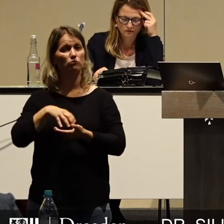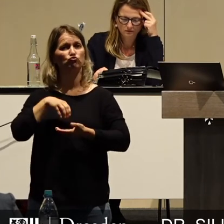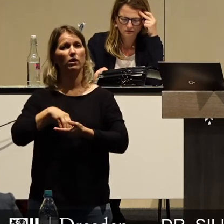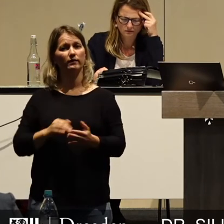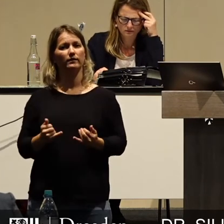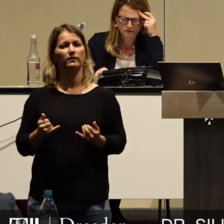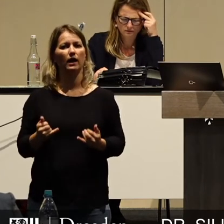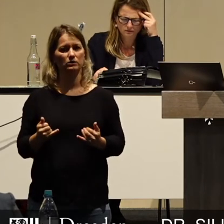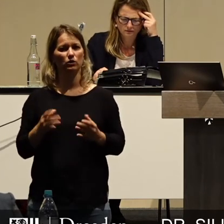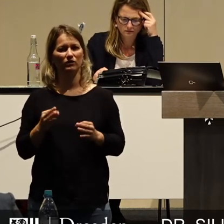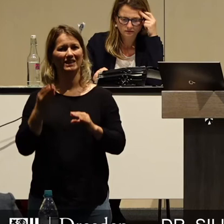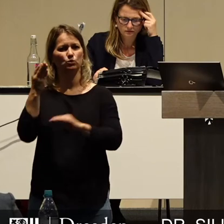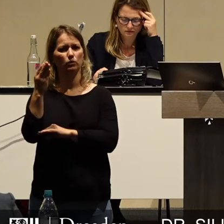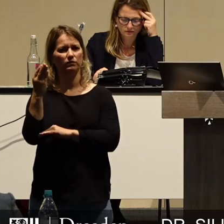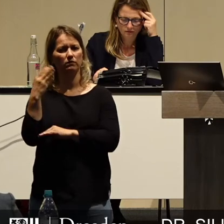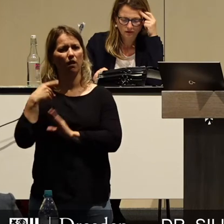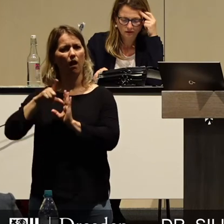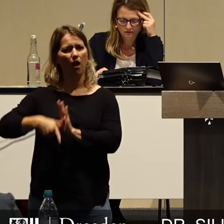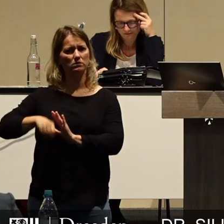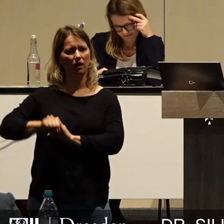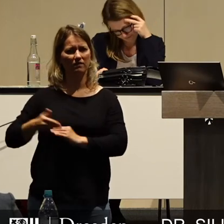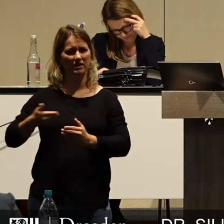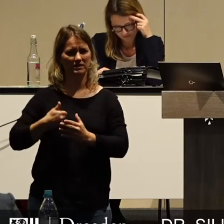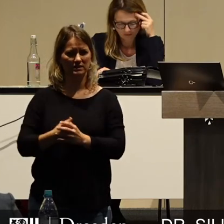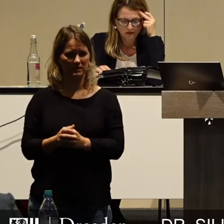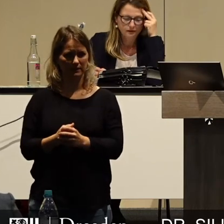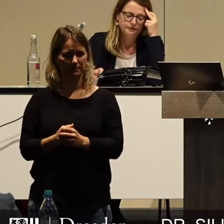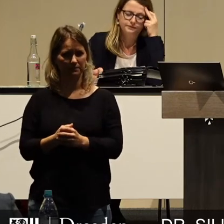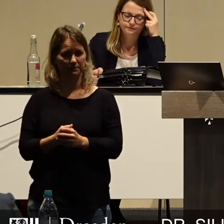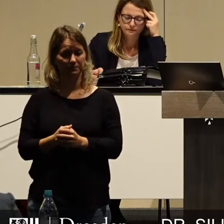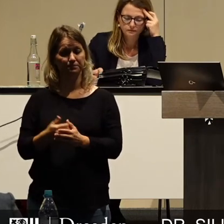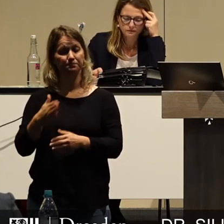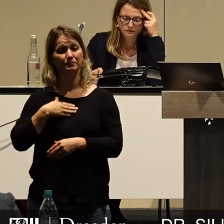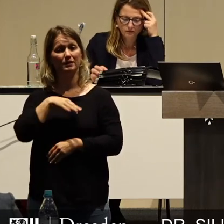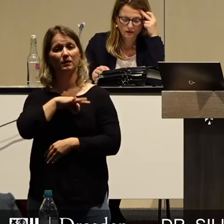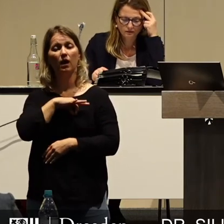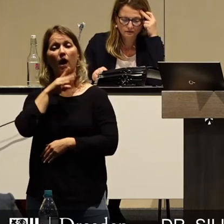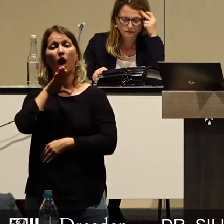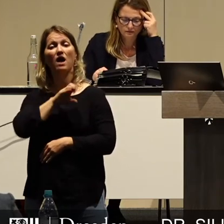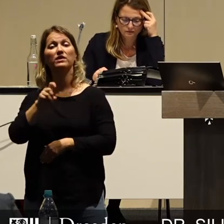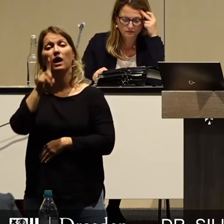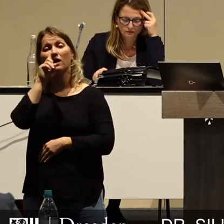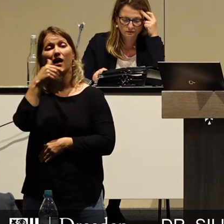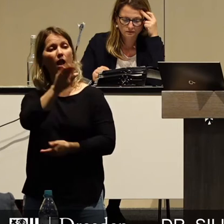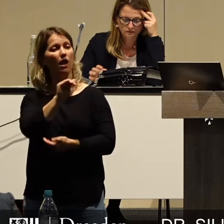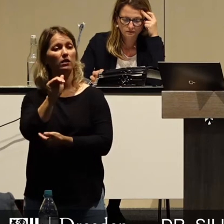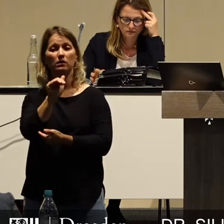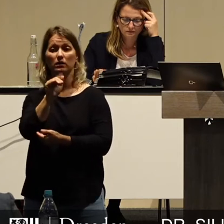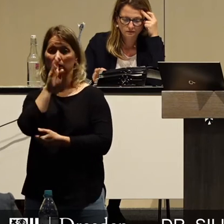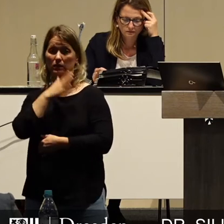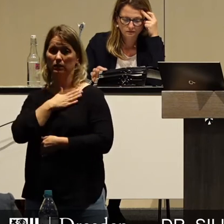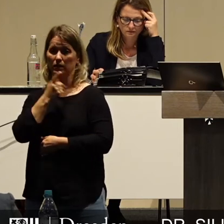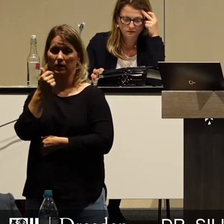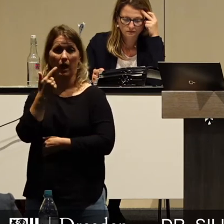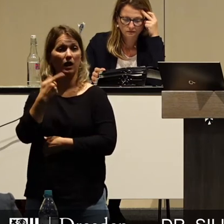und in der Zukunft überhaupt noch leisten? Als AfD ist uns bewusst, dass es nicht nur unser Geld ist, sondern das unserer Steuerzahler,